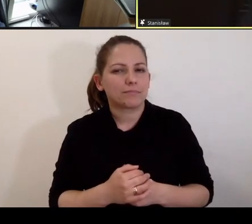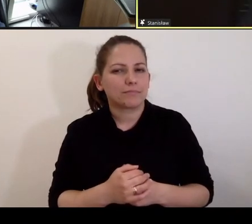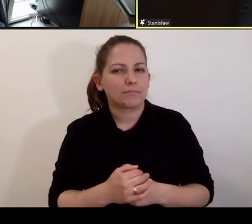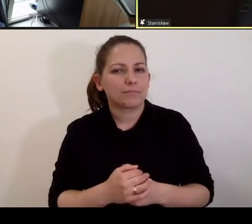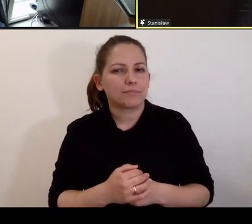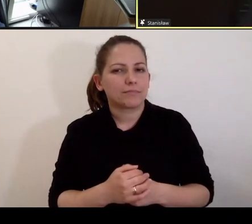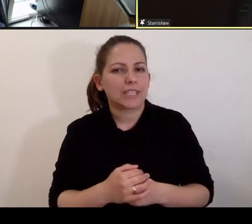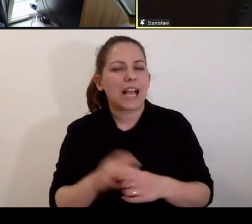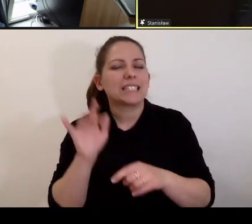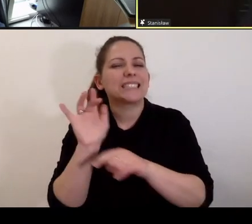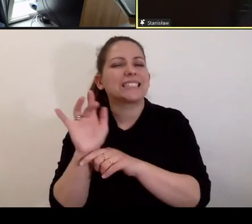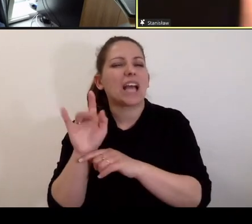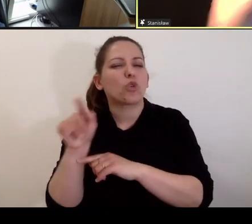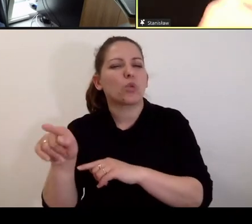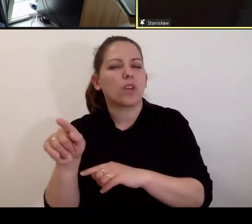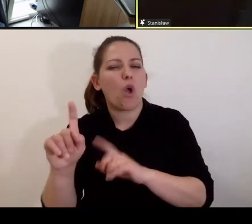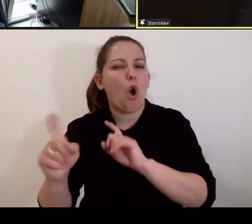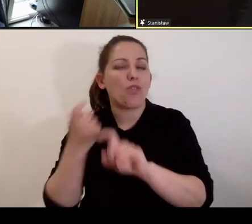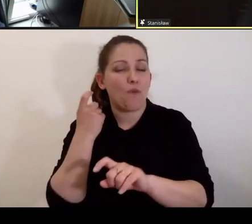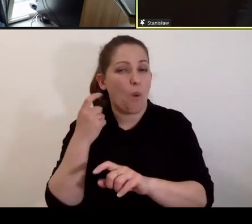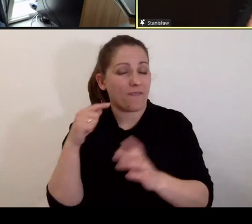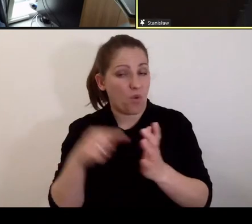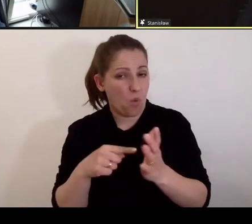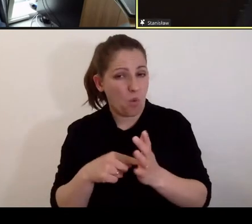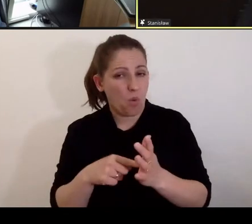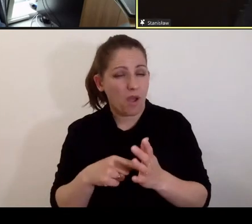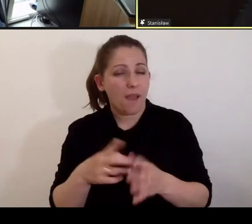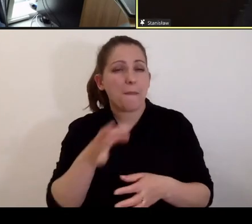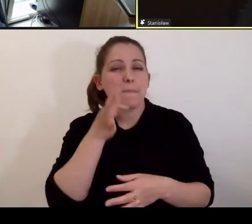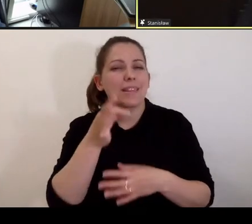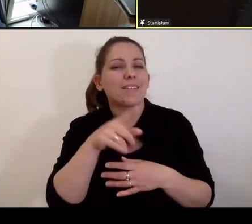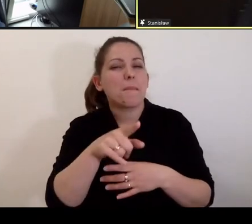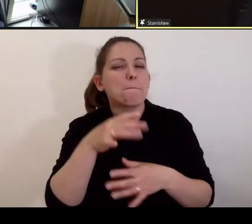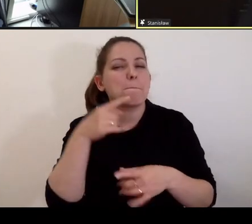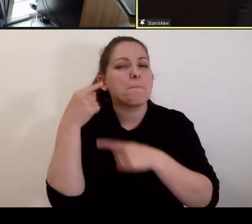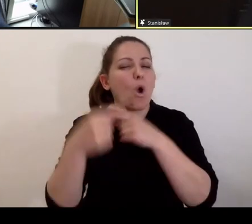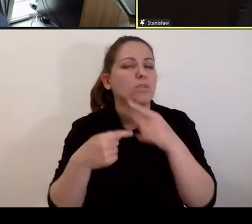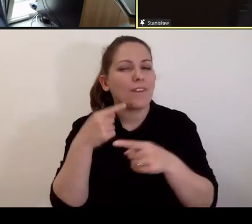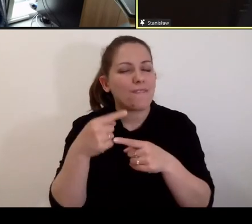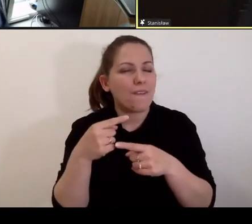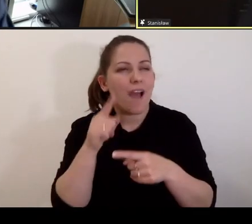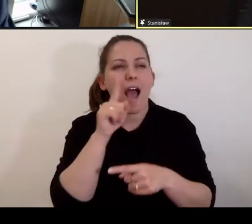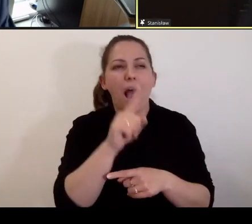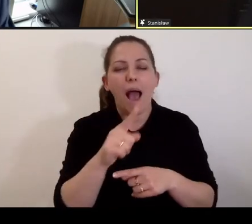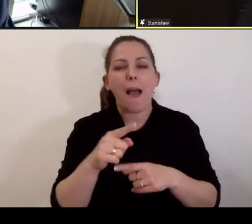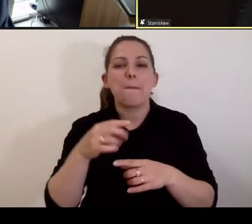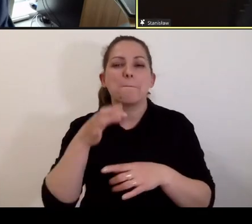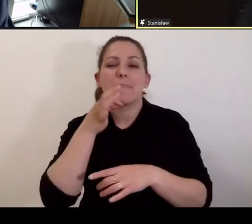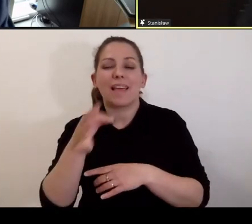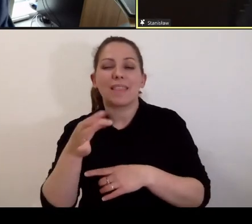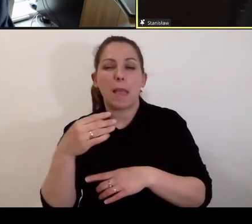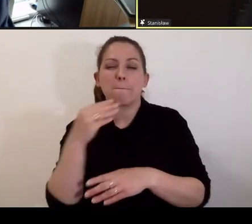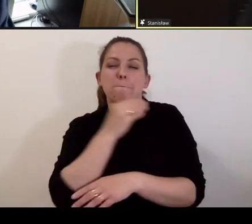zarzutów odwoławczych. I to jest to pytanie procesowe, a pytanie materialne